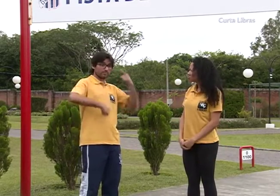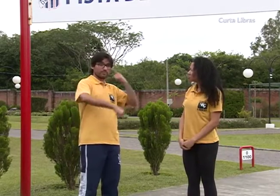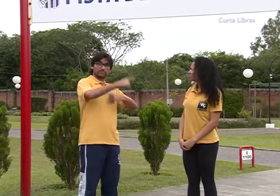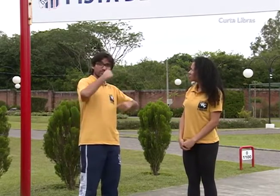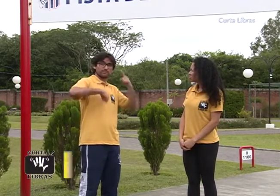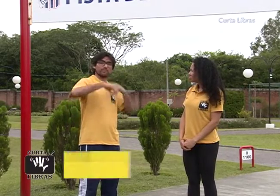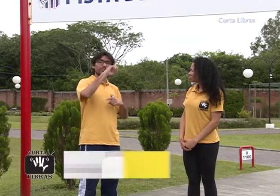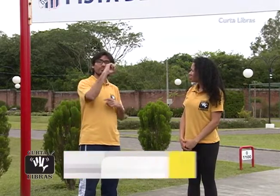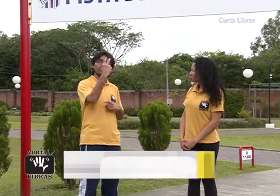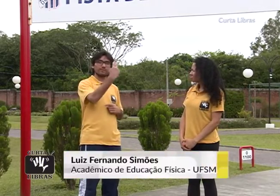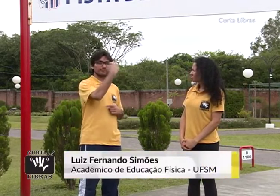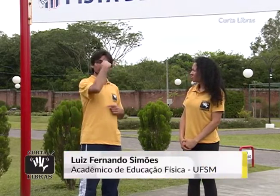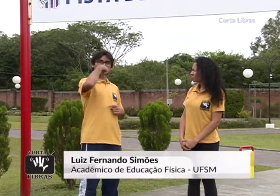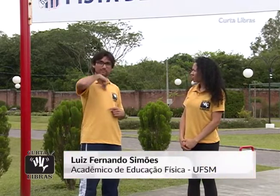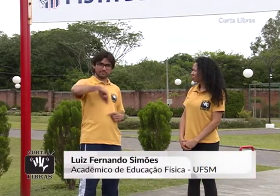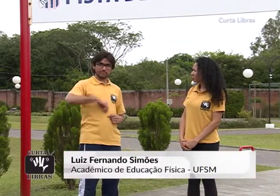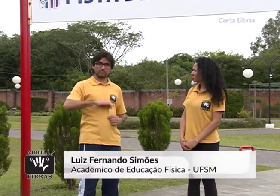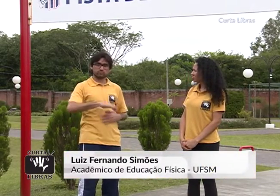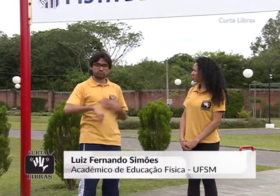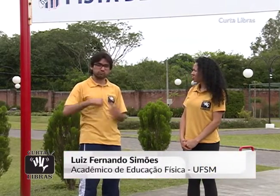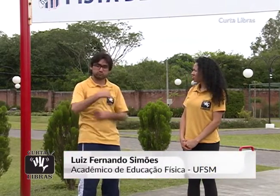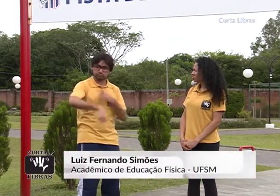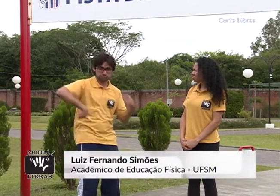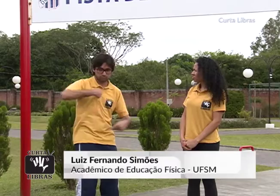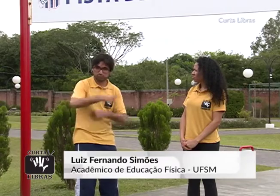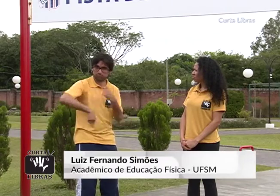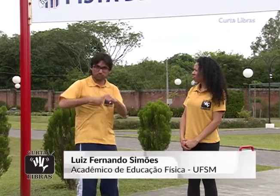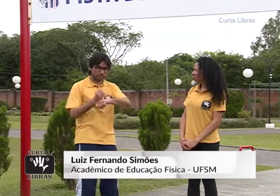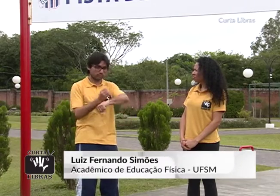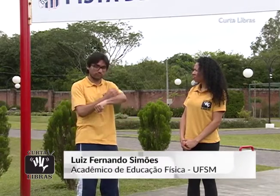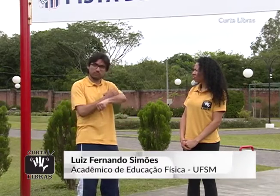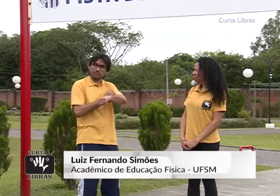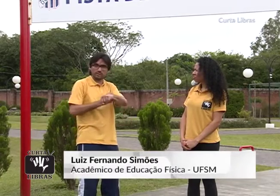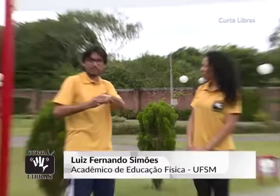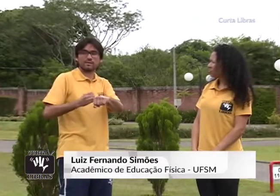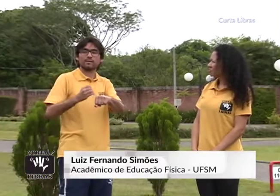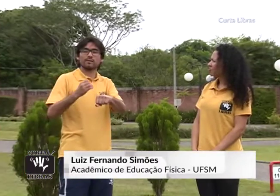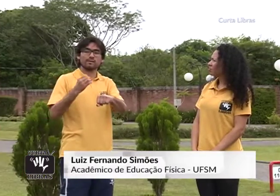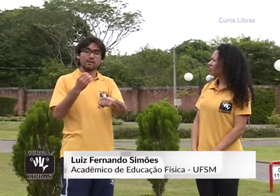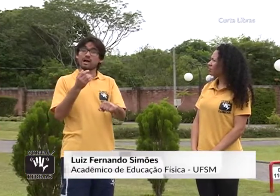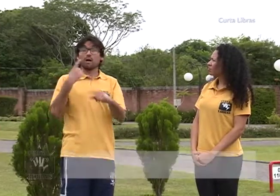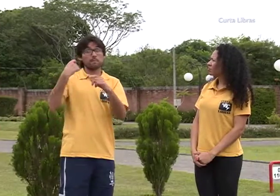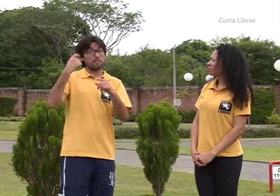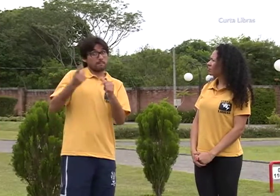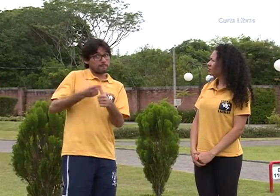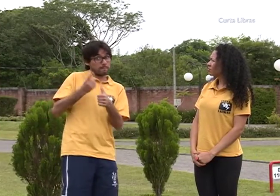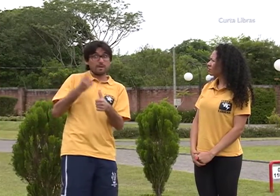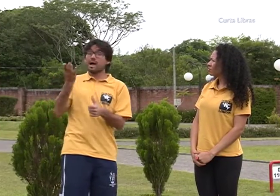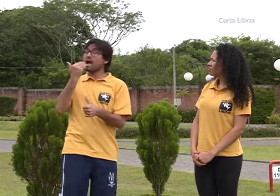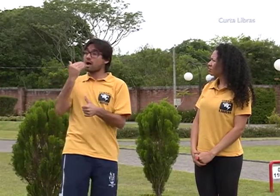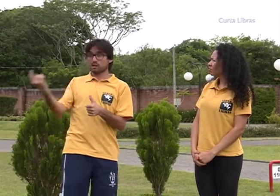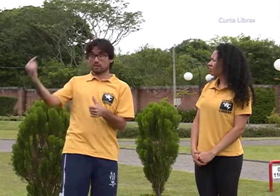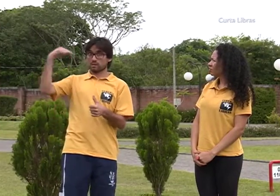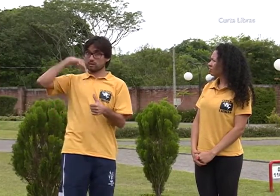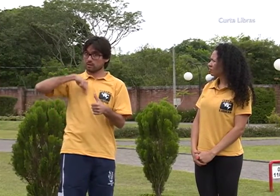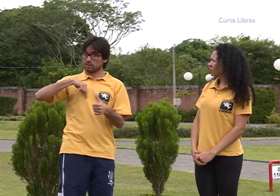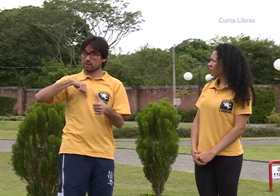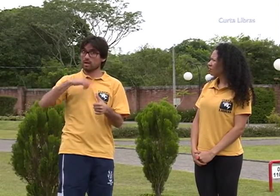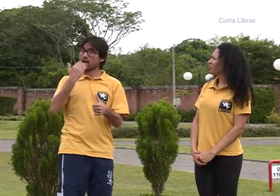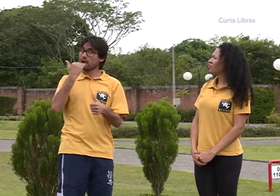respiração, o oxigênio entra nas vias aéreas e percorre nosso organismo por todas as nossas células. Mas antes, é importante saber que precisa se